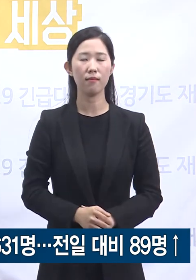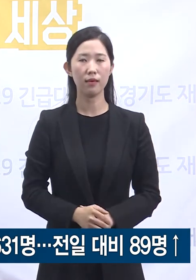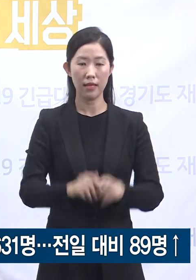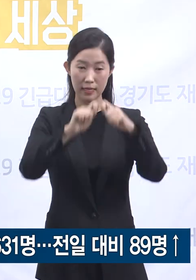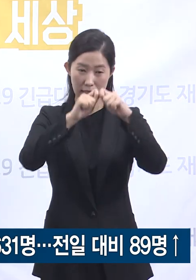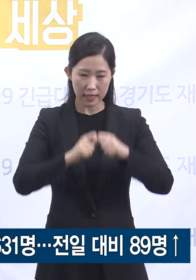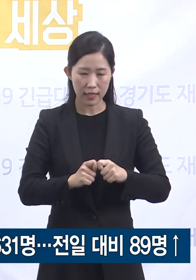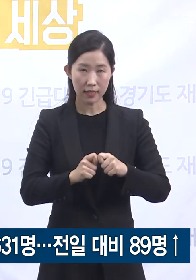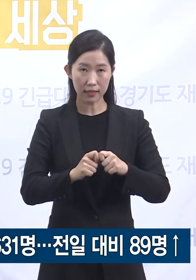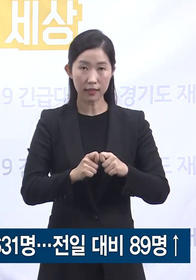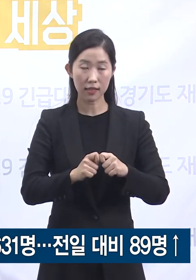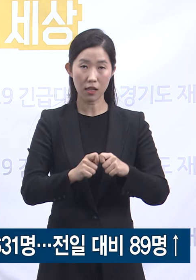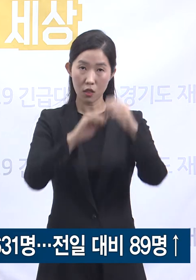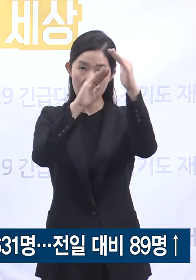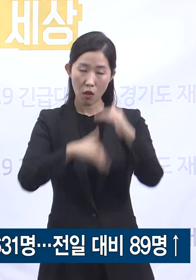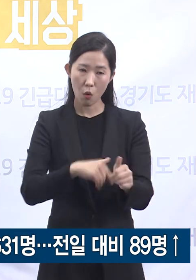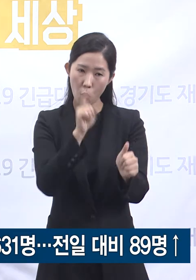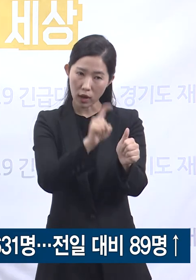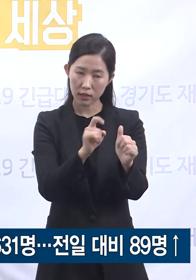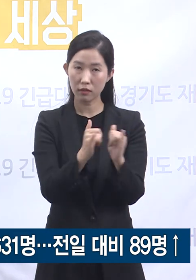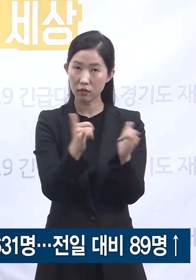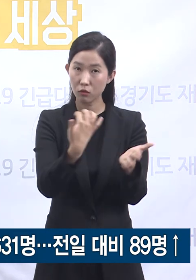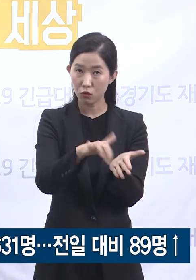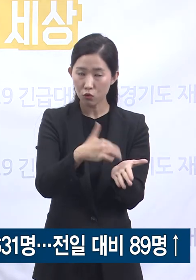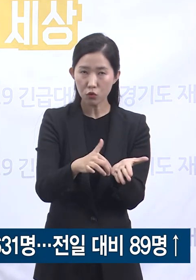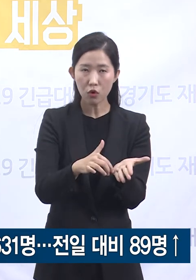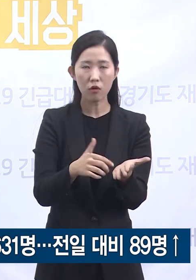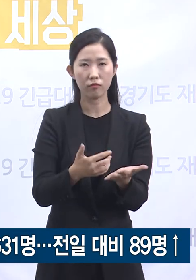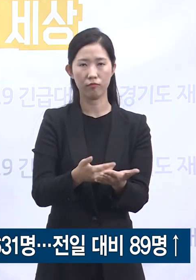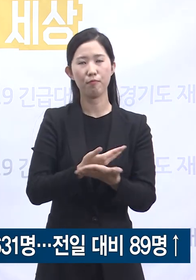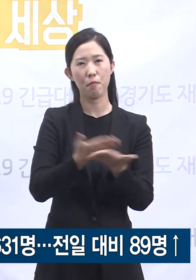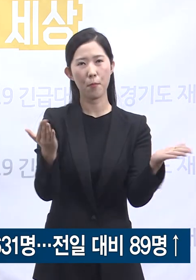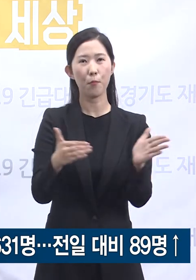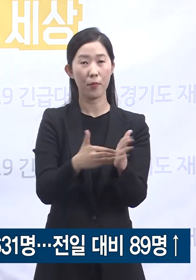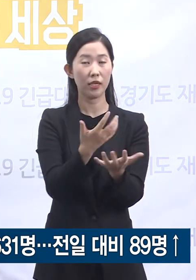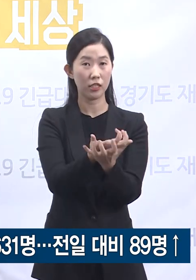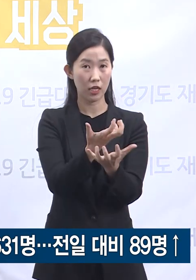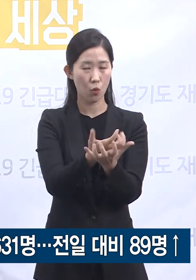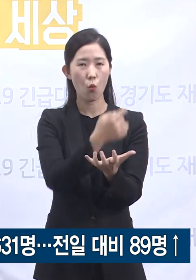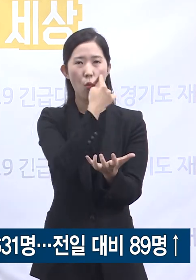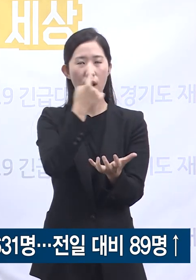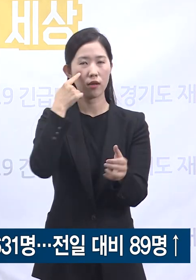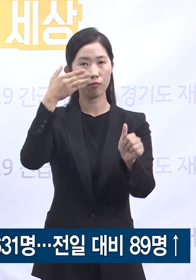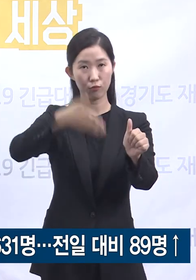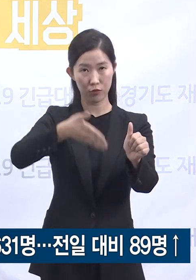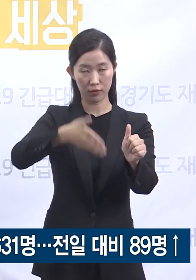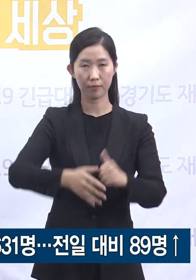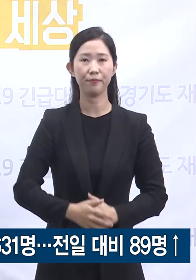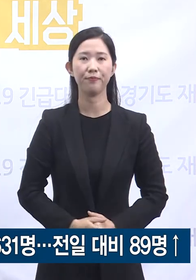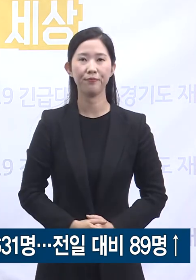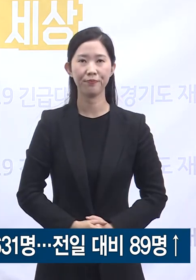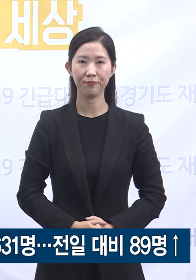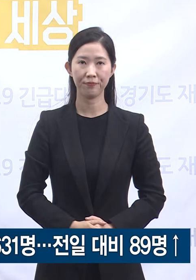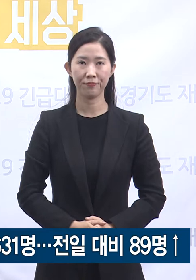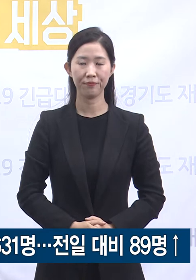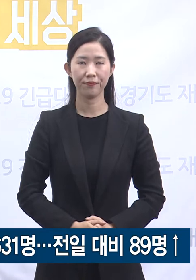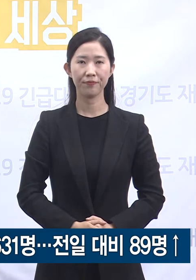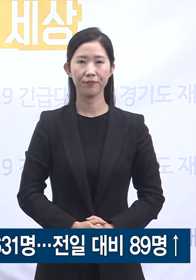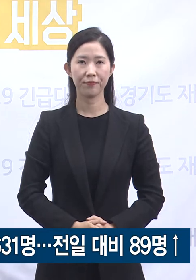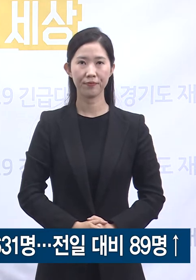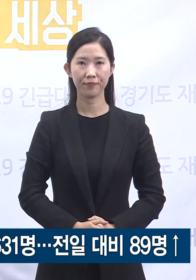현황은 배포해드린 서면 자료를 참고해주시기 바라고 경기도의 대응 상황 위주로 이유보고는 드리도록 하겠습니다.